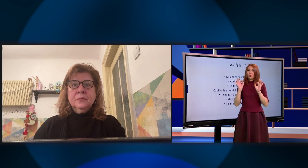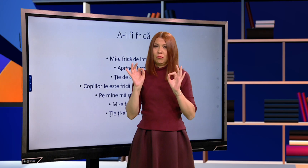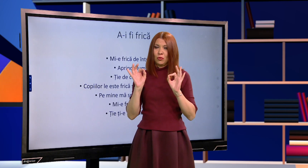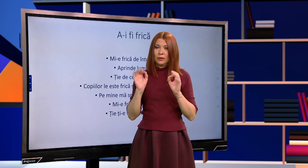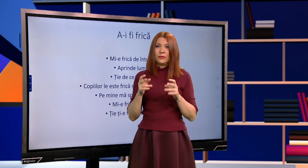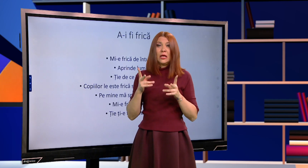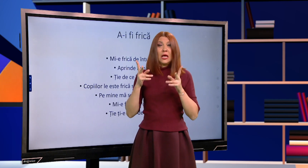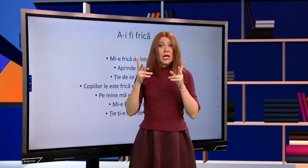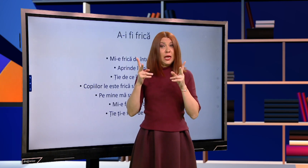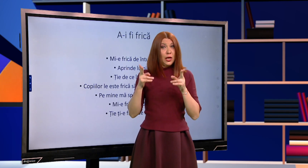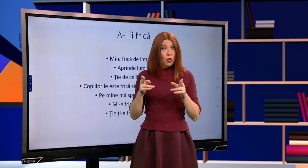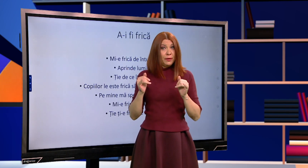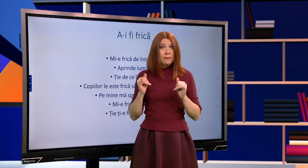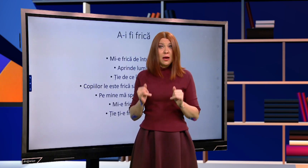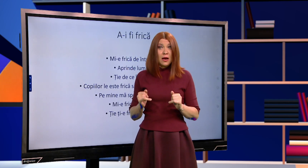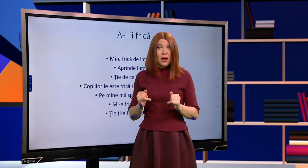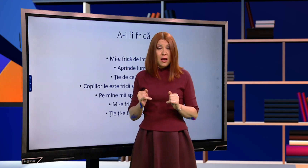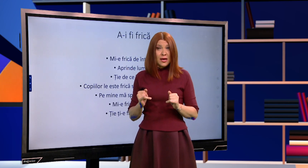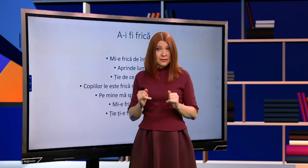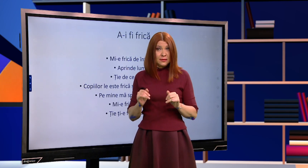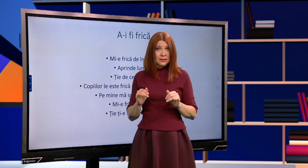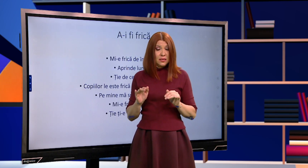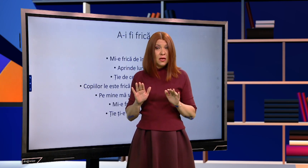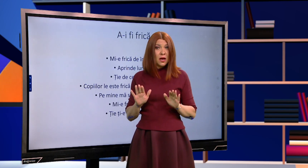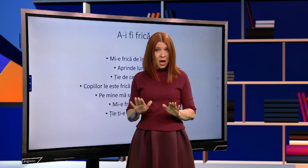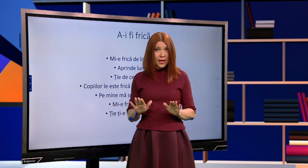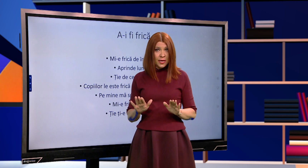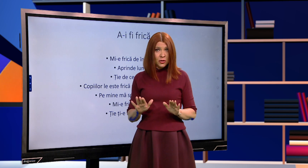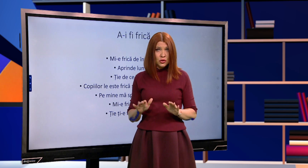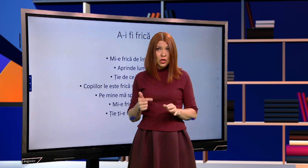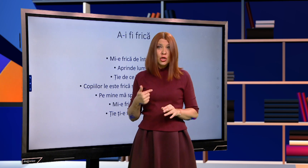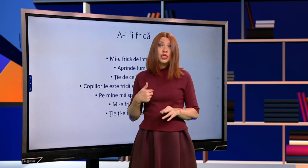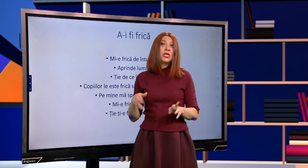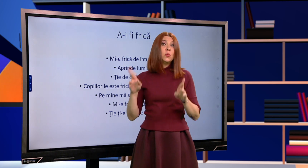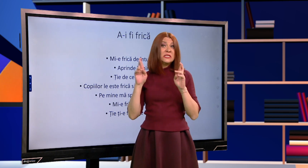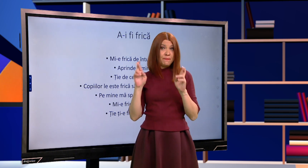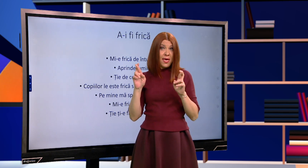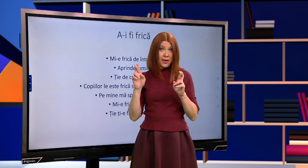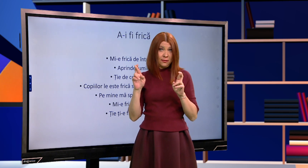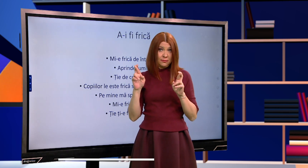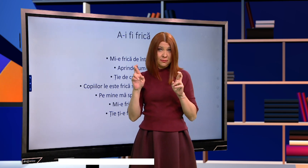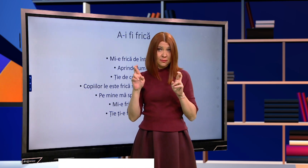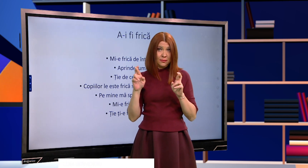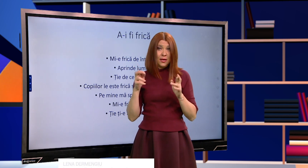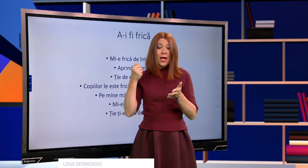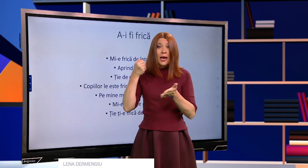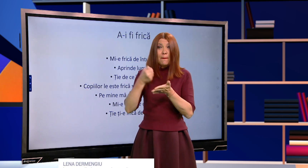Bun. Ne oprim astăzi aici și eu sper